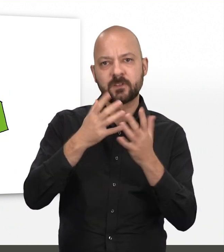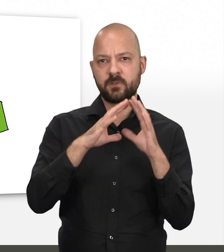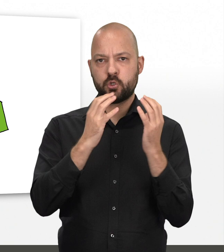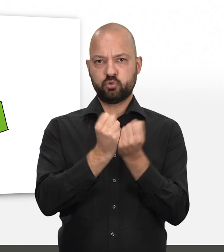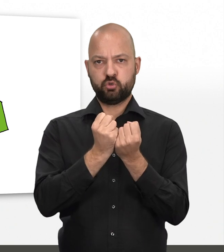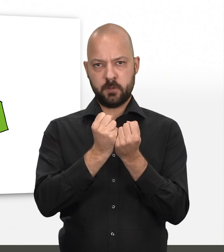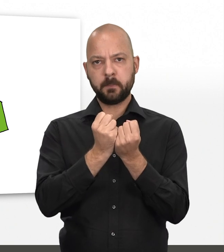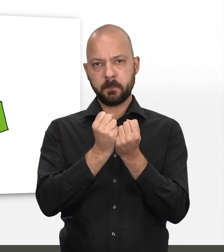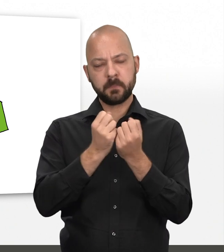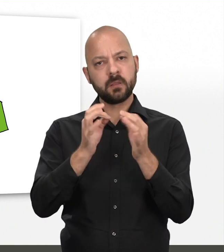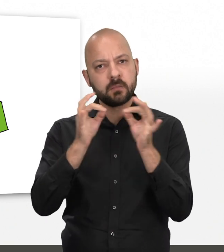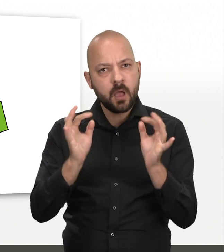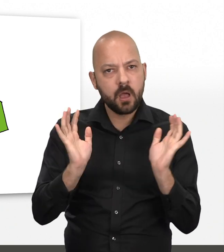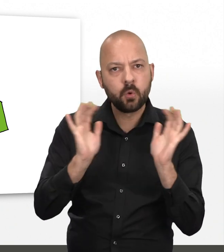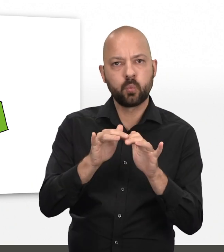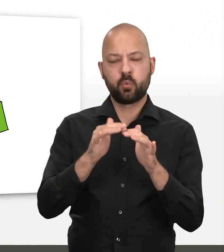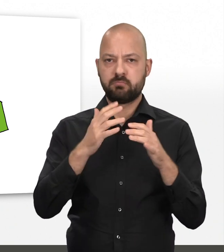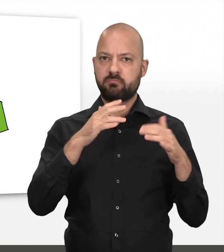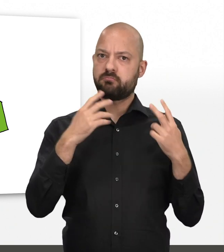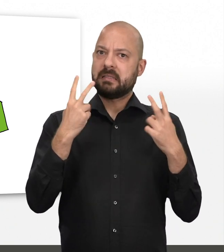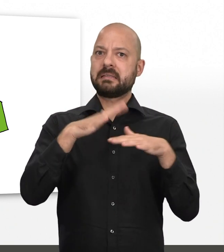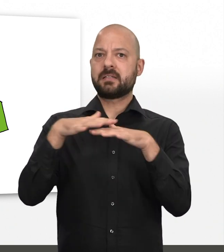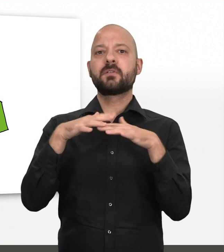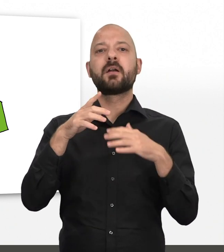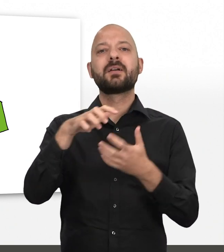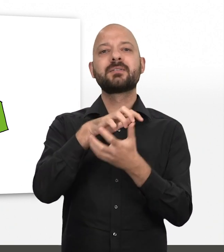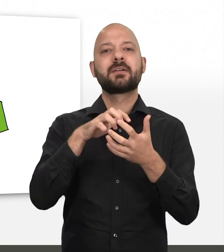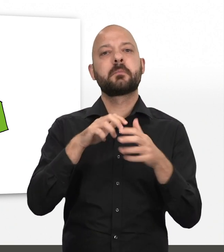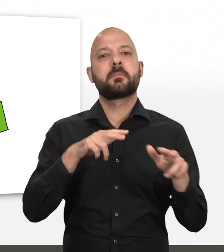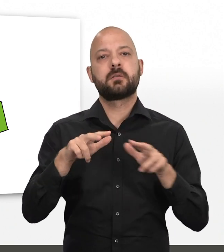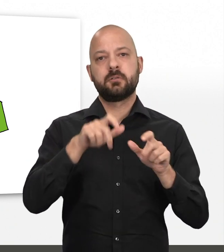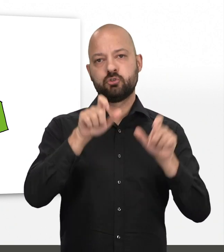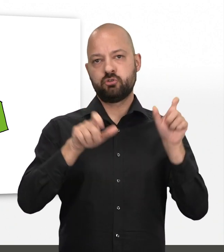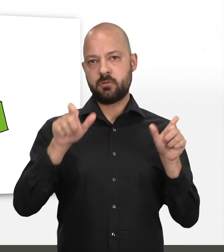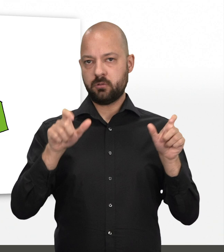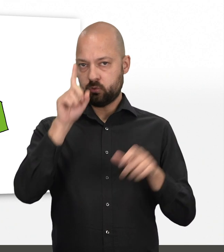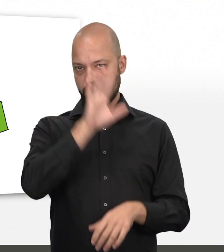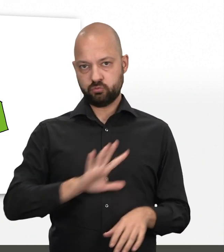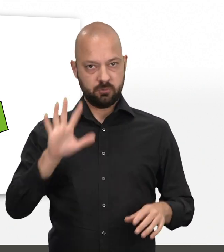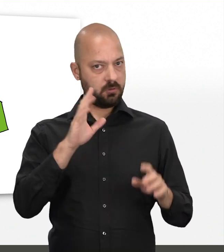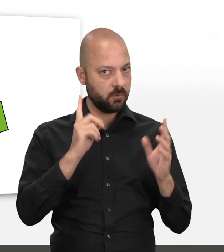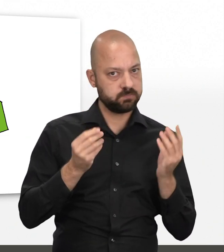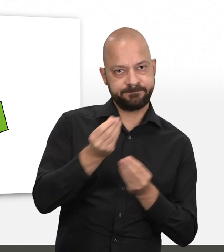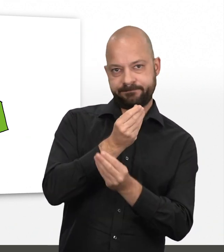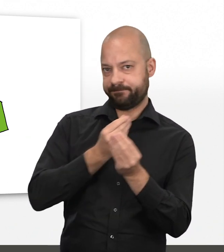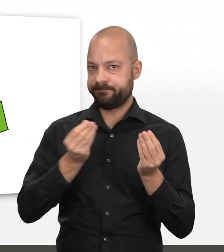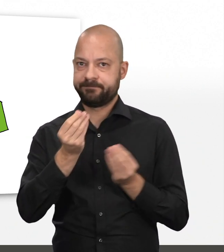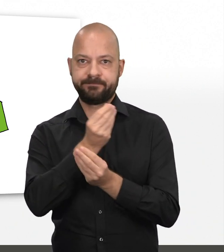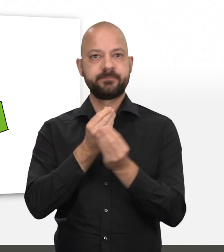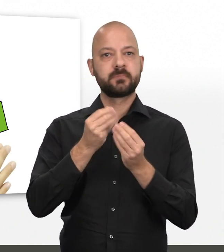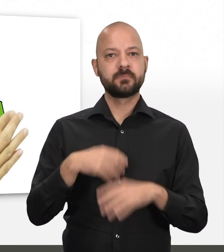dieser Zeit bilden sich in Workshops und auf Tagungen wichtige Netzwerke zwischen den Krisenmanagerinnen und Managern in ganz Deutschland.